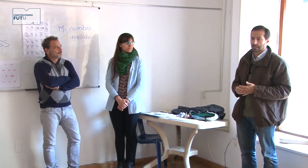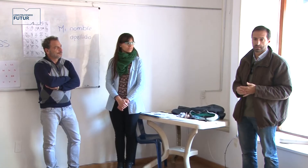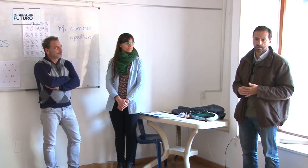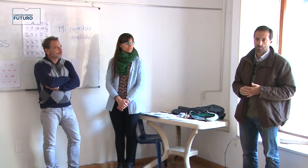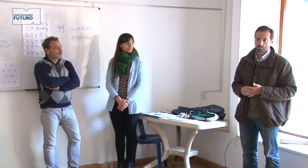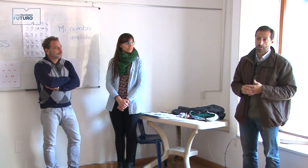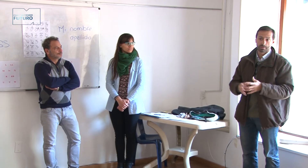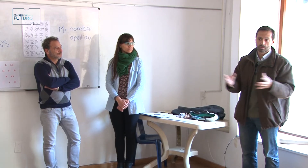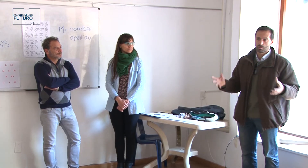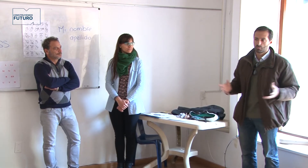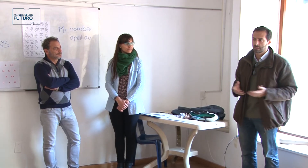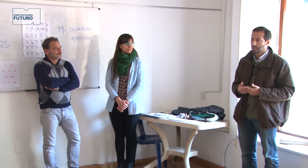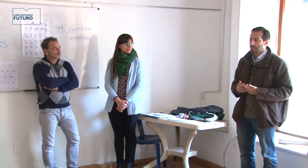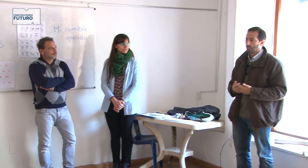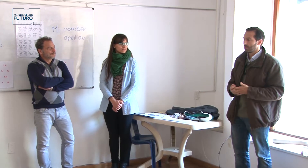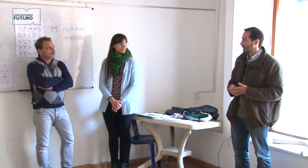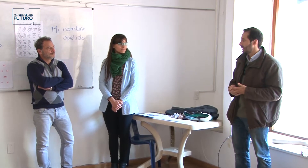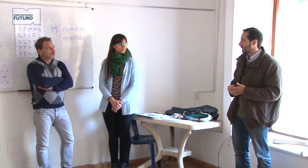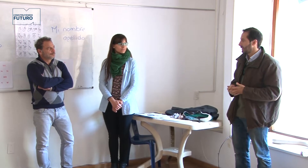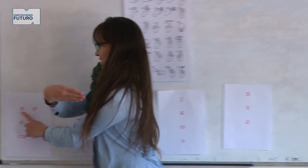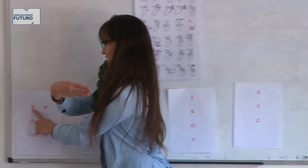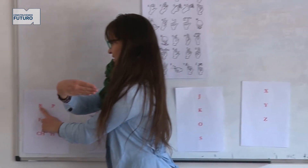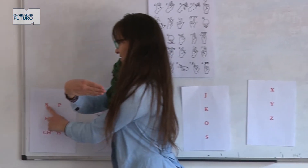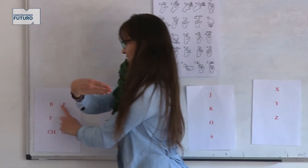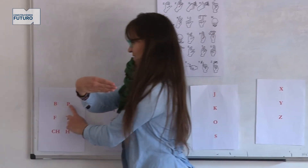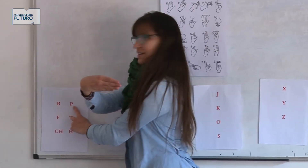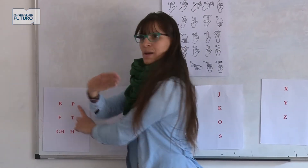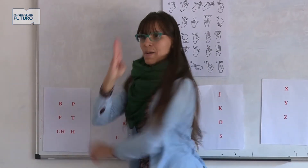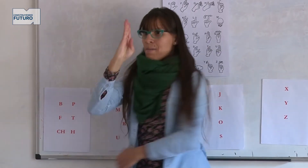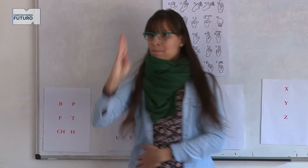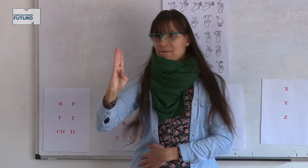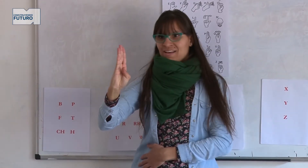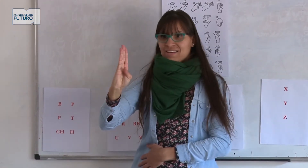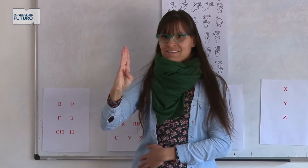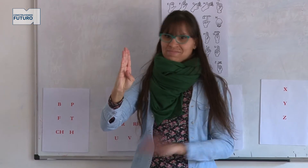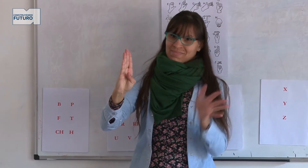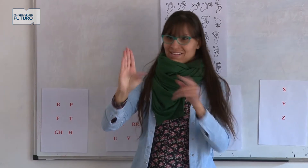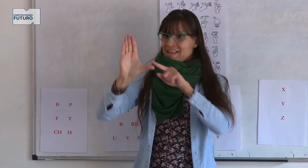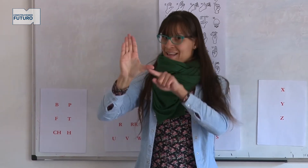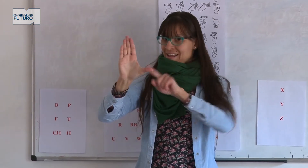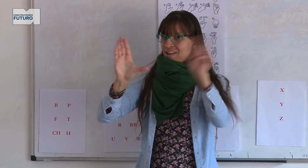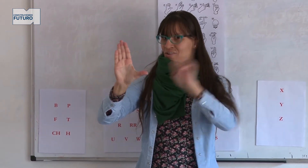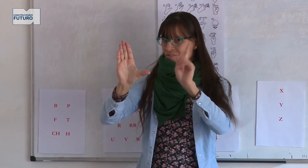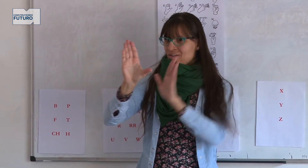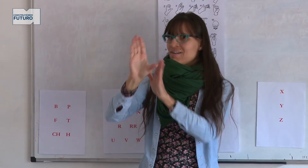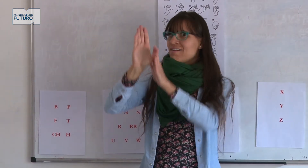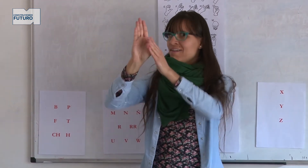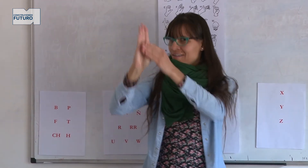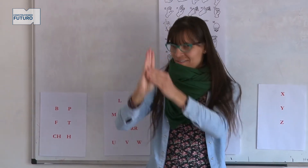Y en el día de hoy en Punta del Este, junto con la presencia de la alcalde Andrés Jafif, que nos está este municipio dando un apoyo muy importante.